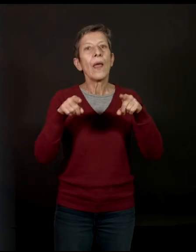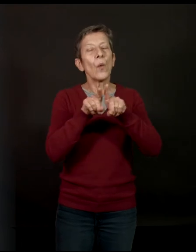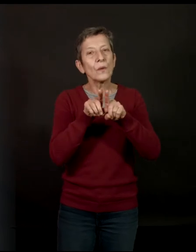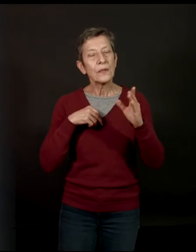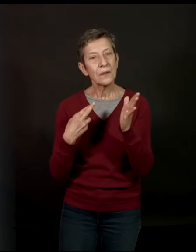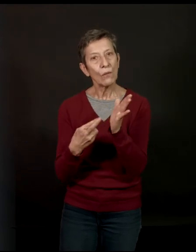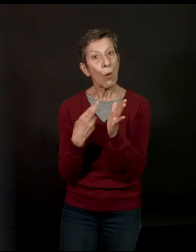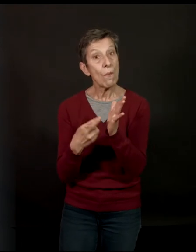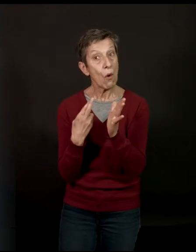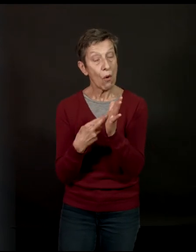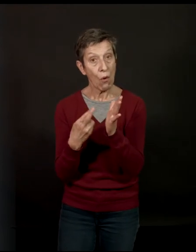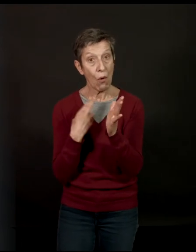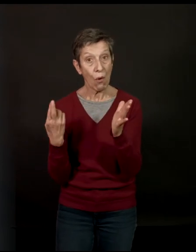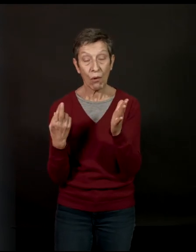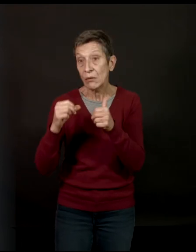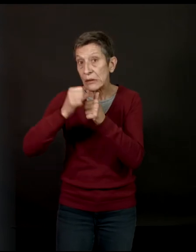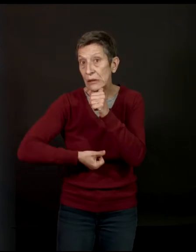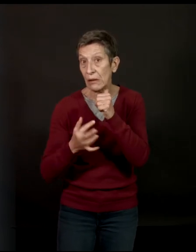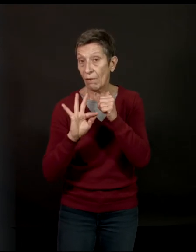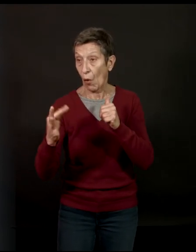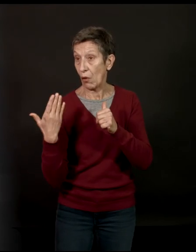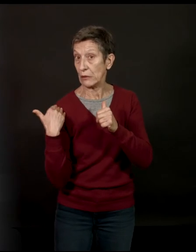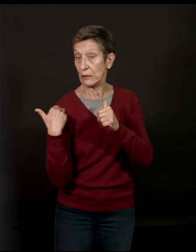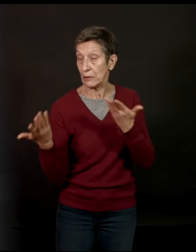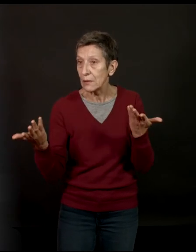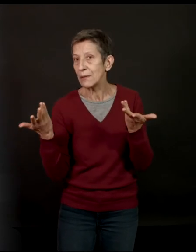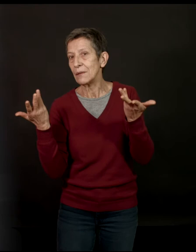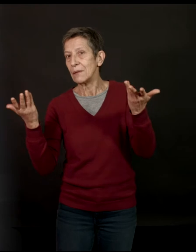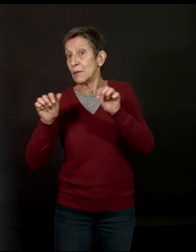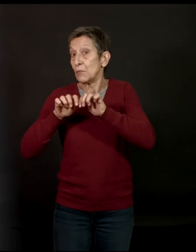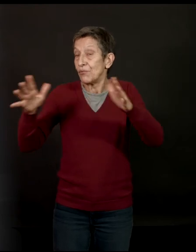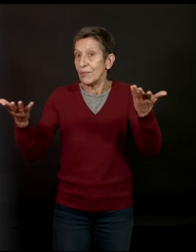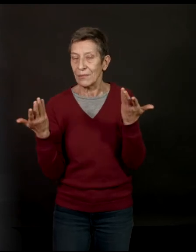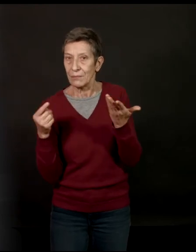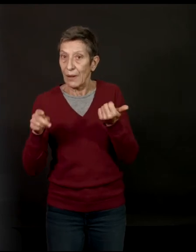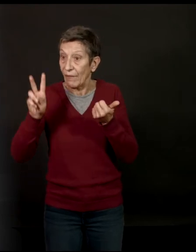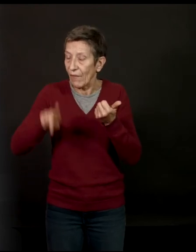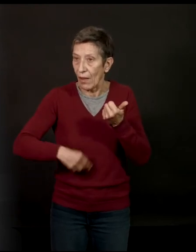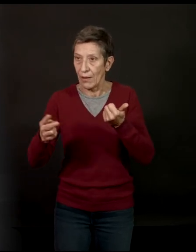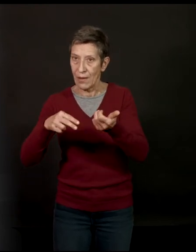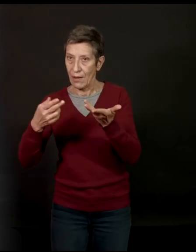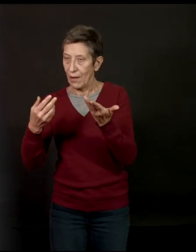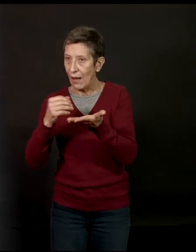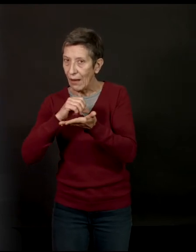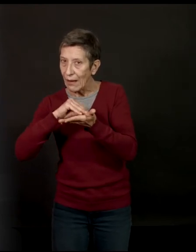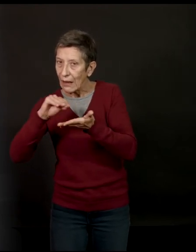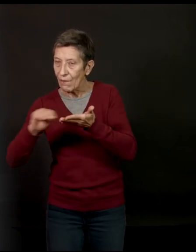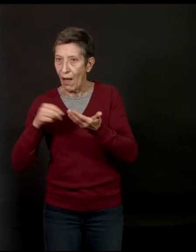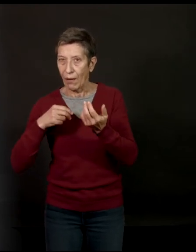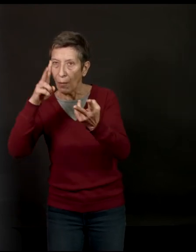sortis tout un courant récemment en France d'écrivains qui approchent le réel par la littérature et qui témoignent aussi d